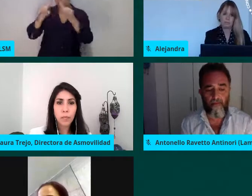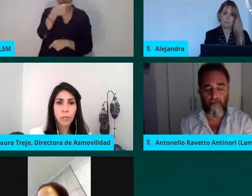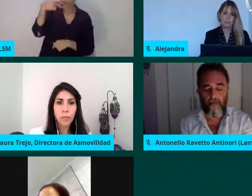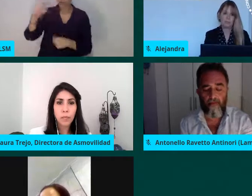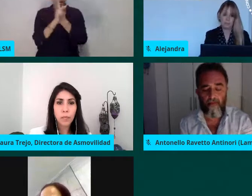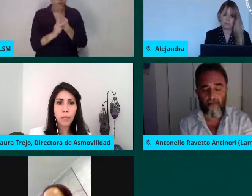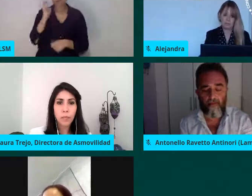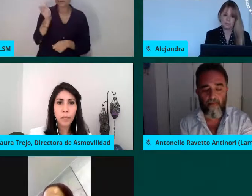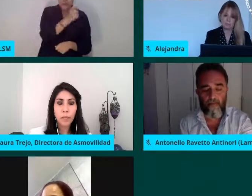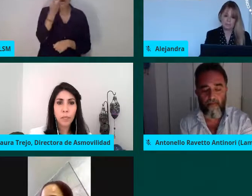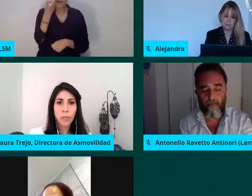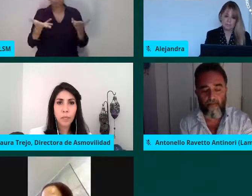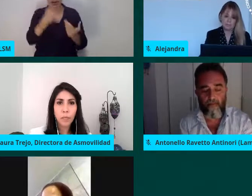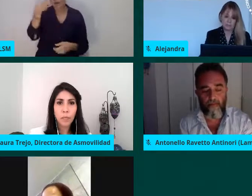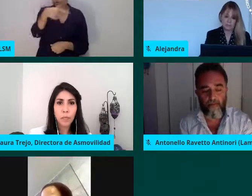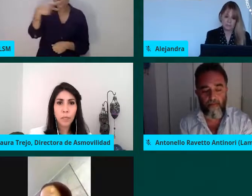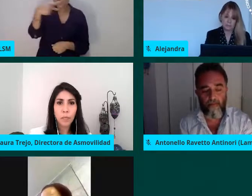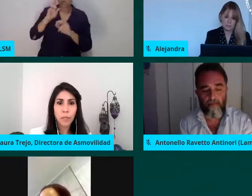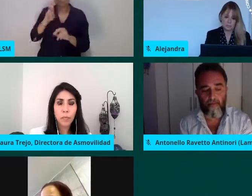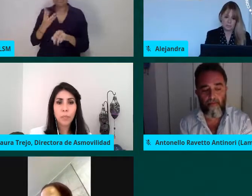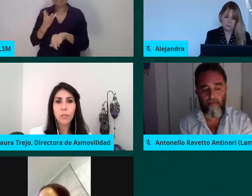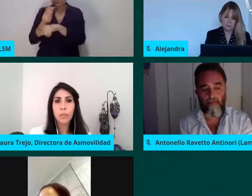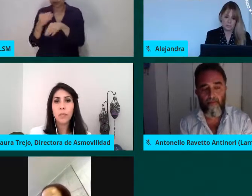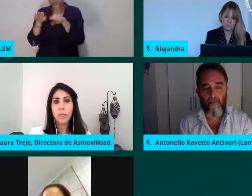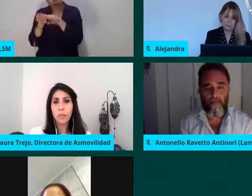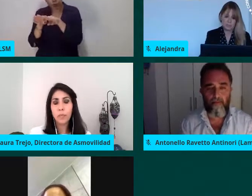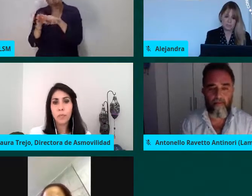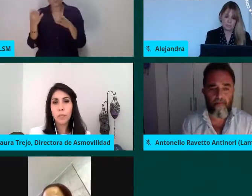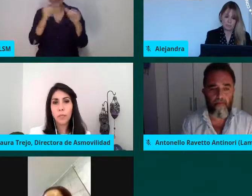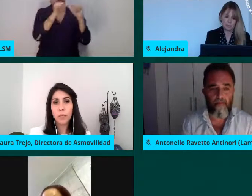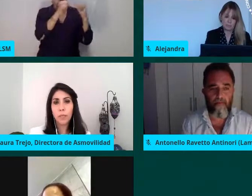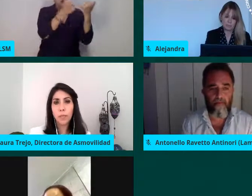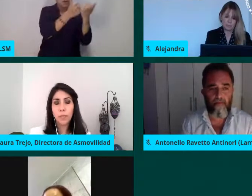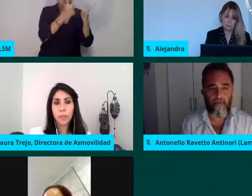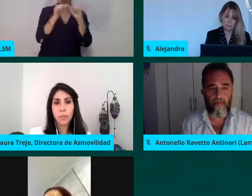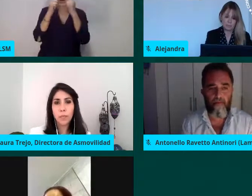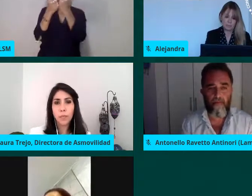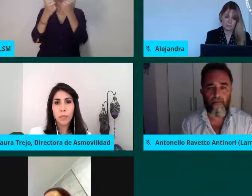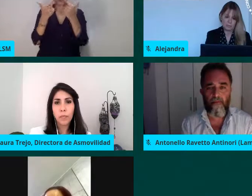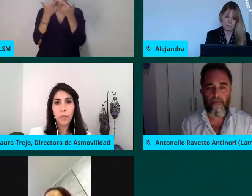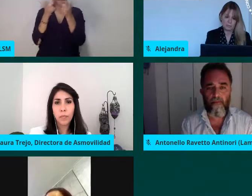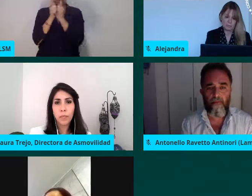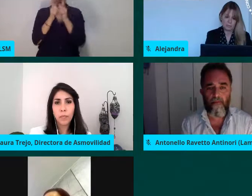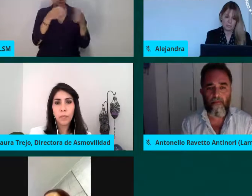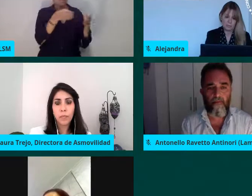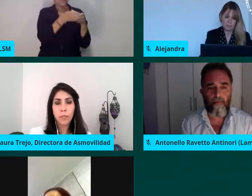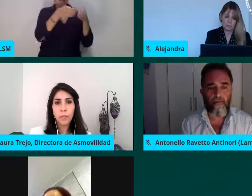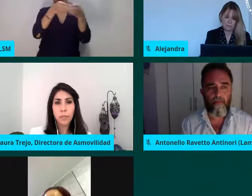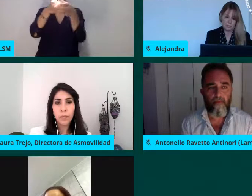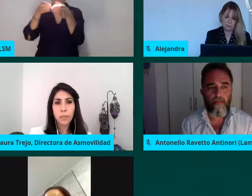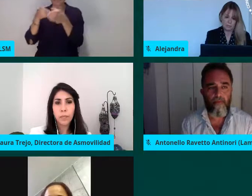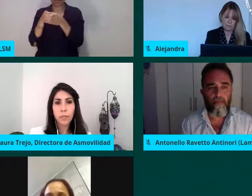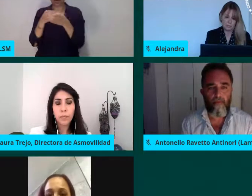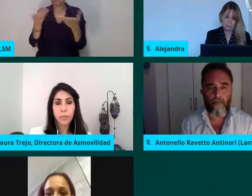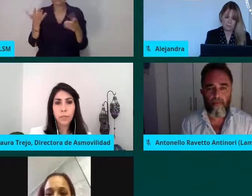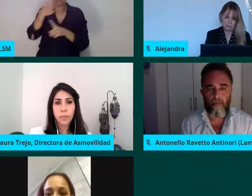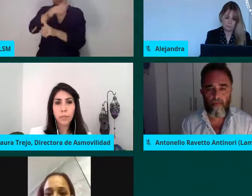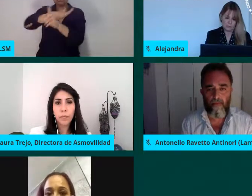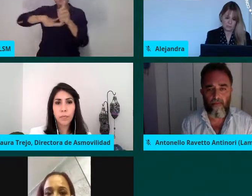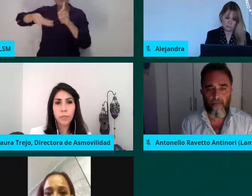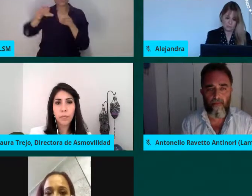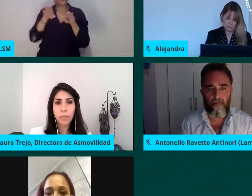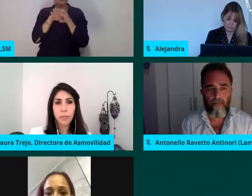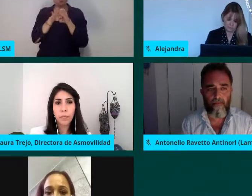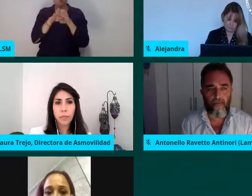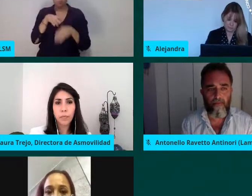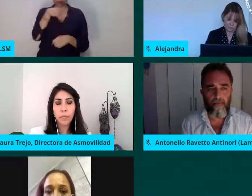con migrantes en este escenario. Quiero iniciar por darle la bienvenida y agradecerle su